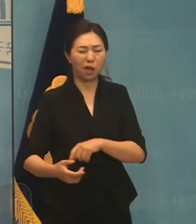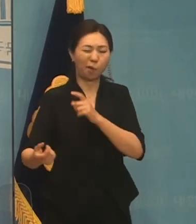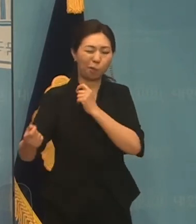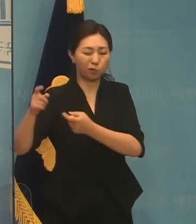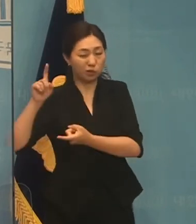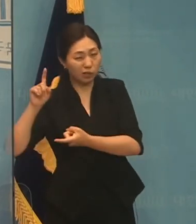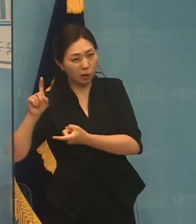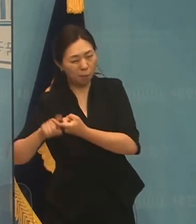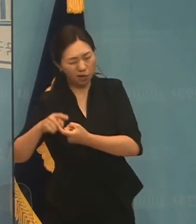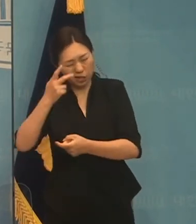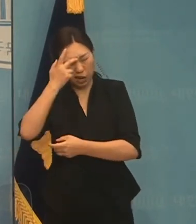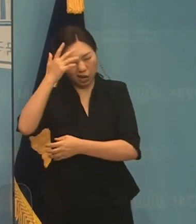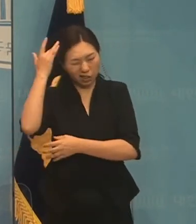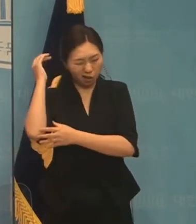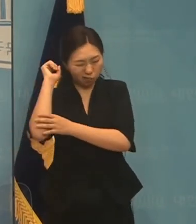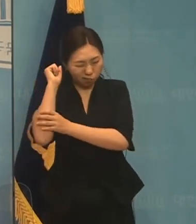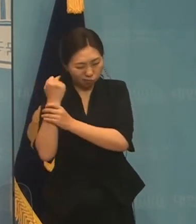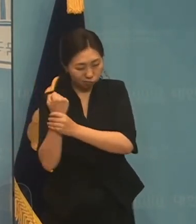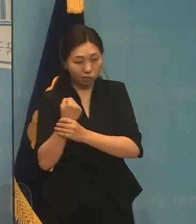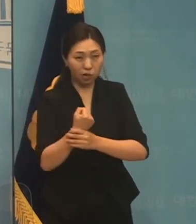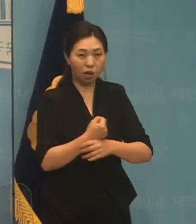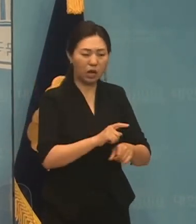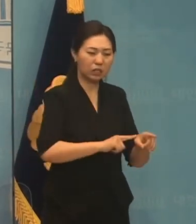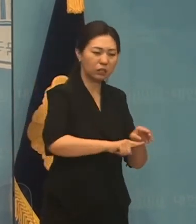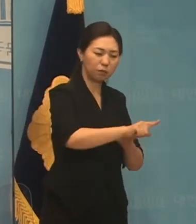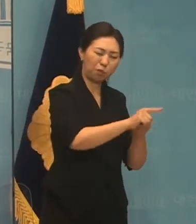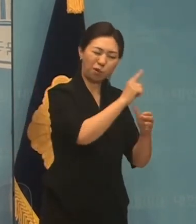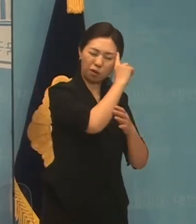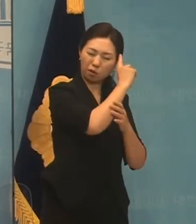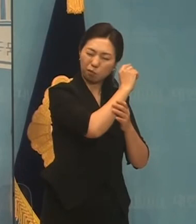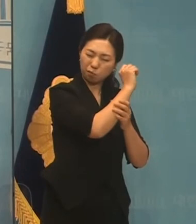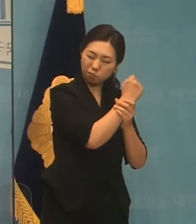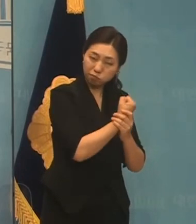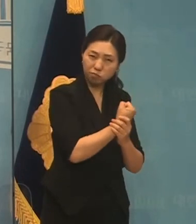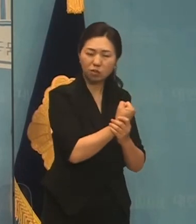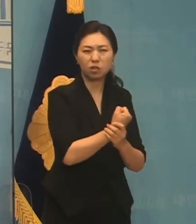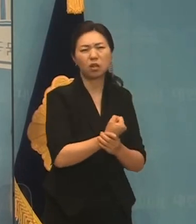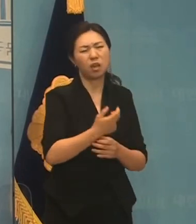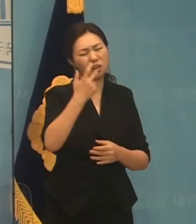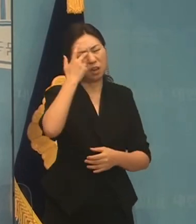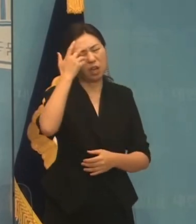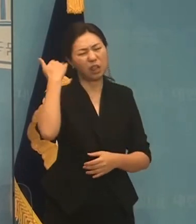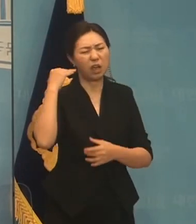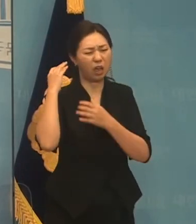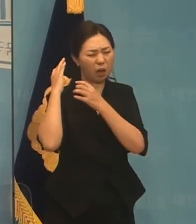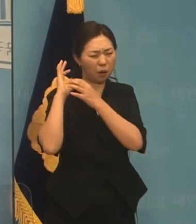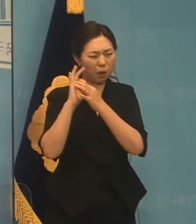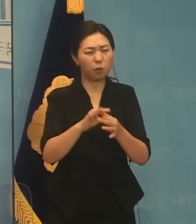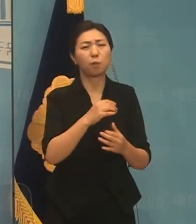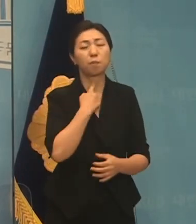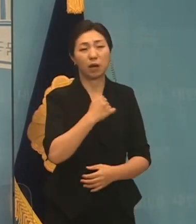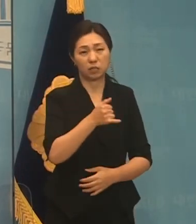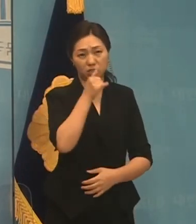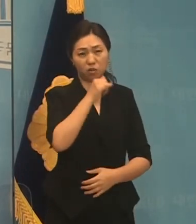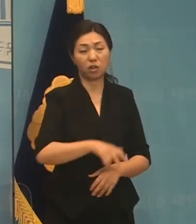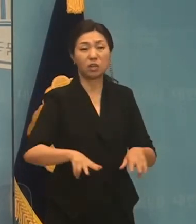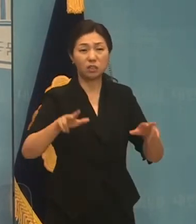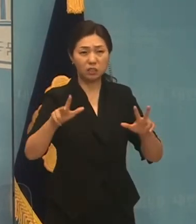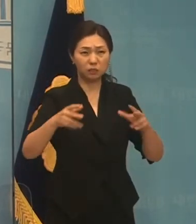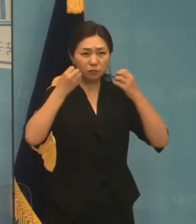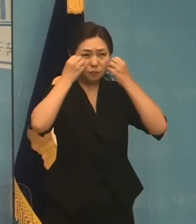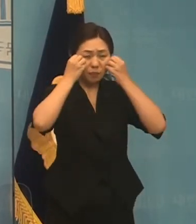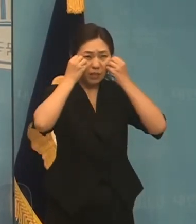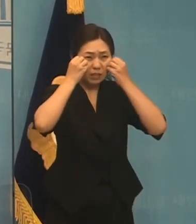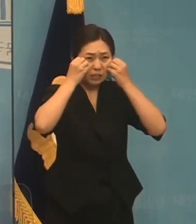증거가 되어버린 지 이미 오래입니다. 새 시대의 정치는 고시대적 인형 전쟁에서